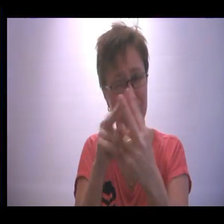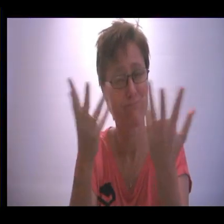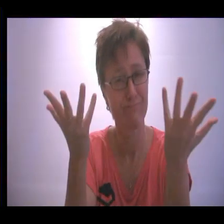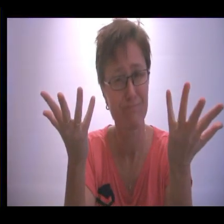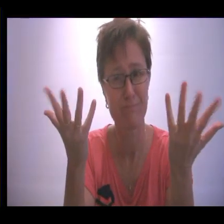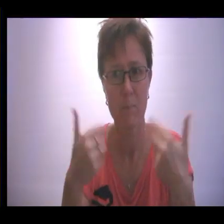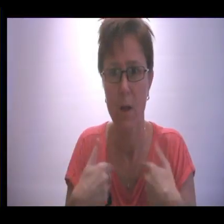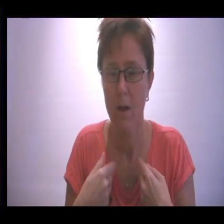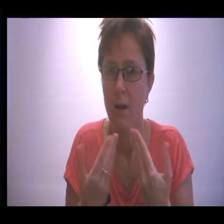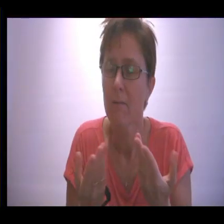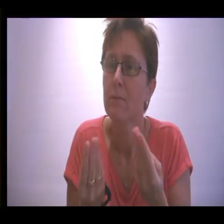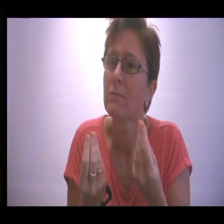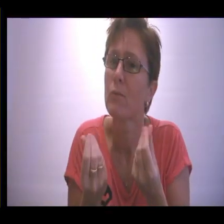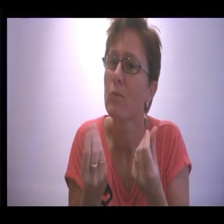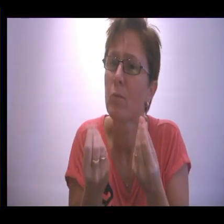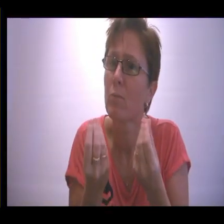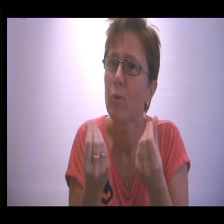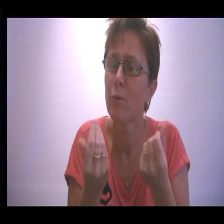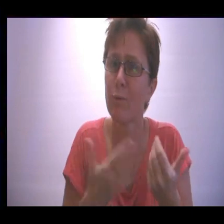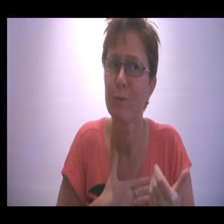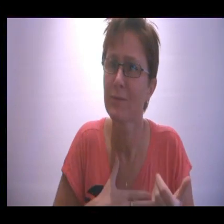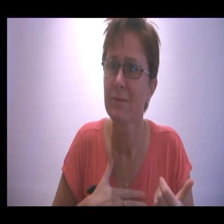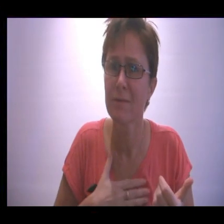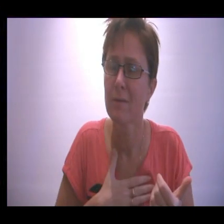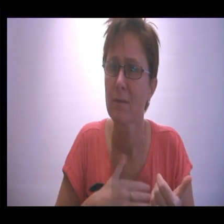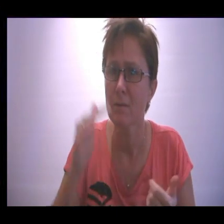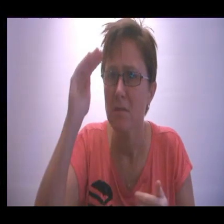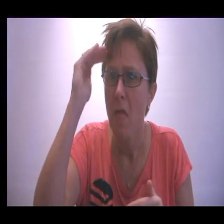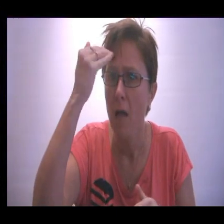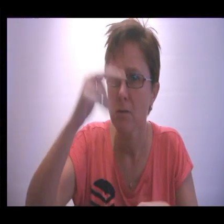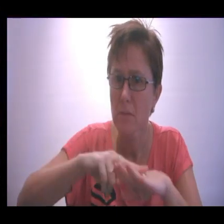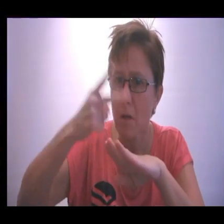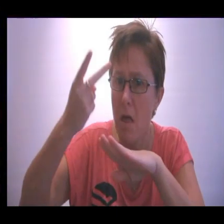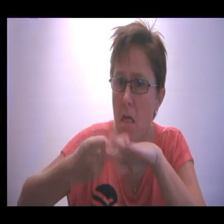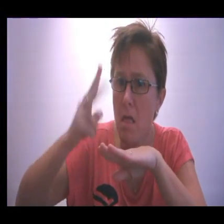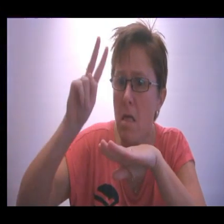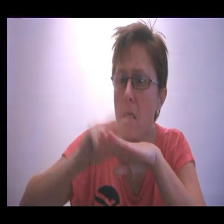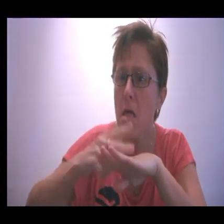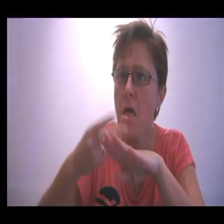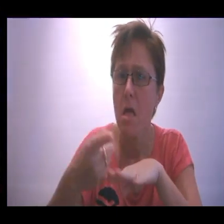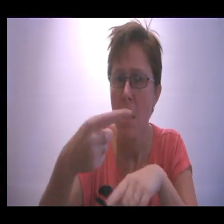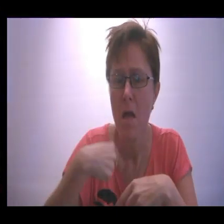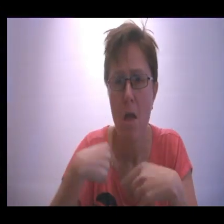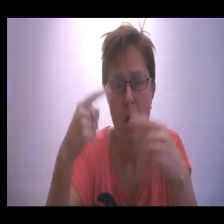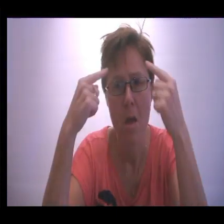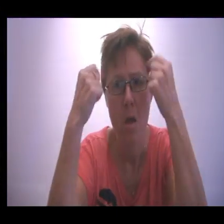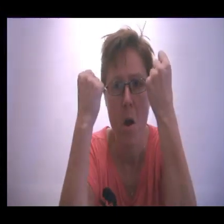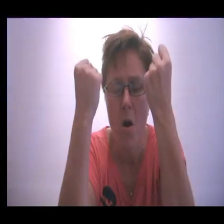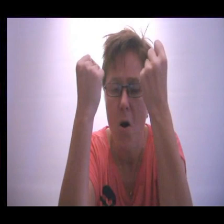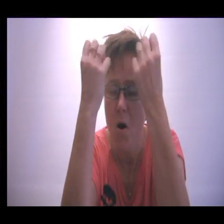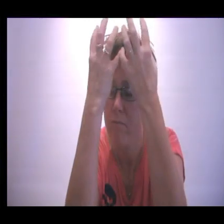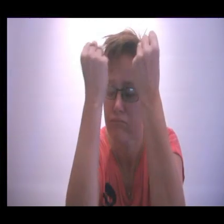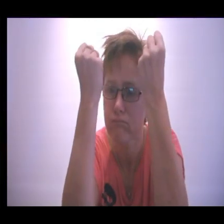Maar ik had dit toch nooit vermoed Snachts kan ik niet slapen Want je hebt me gek gemaakt